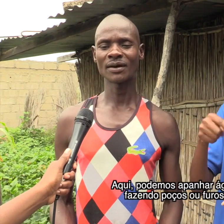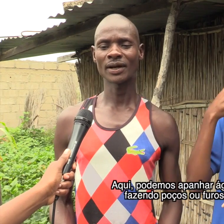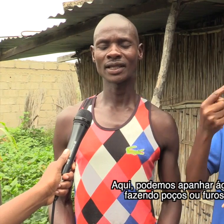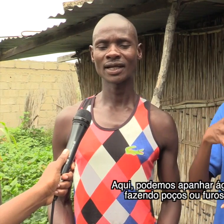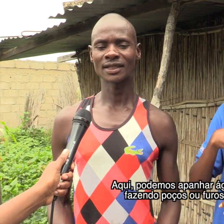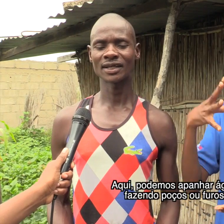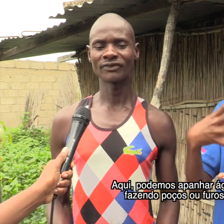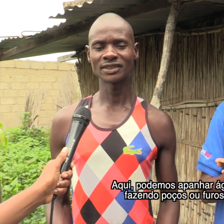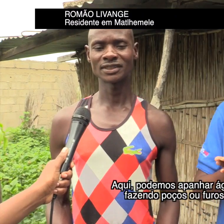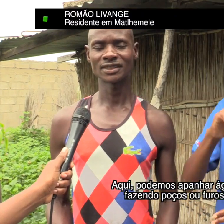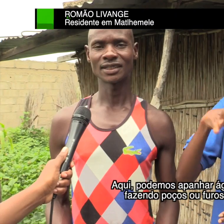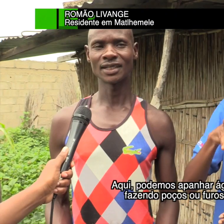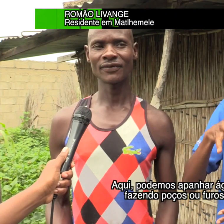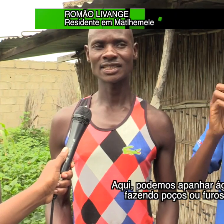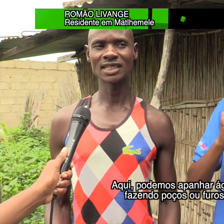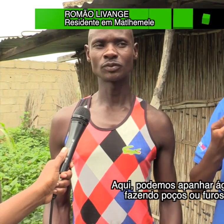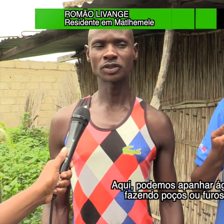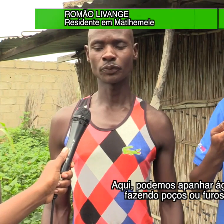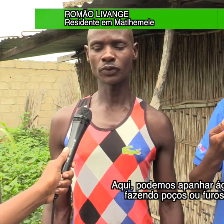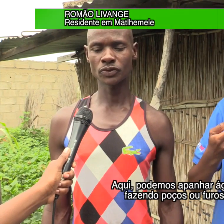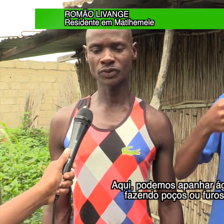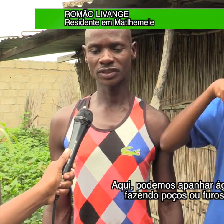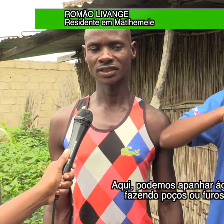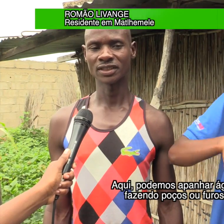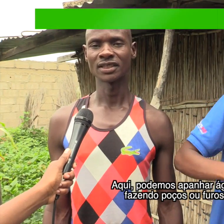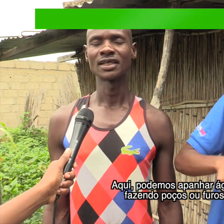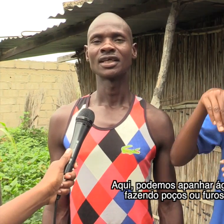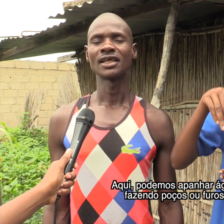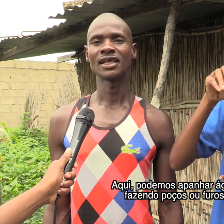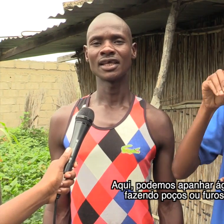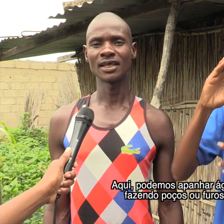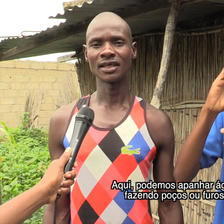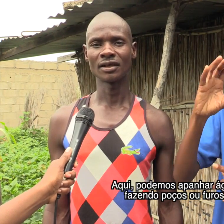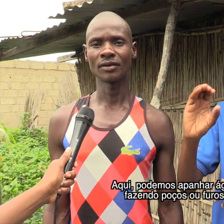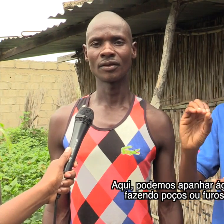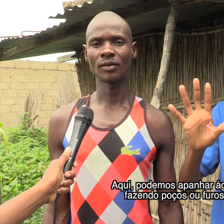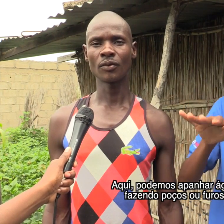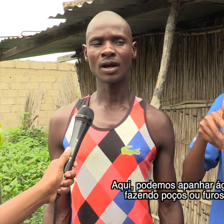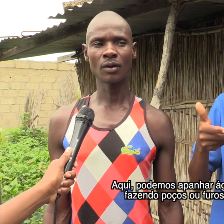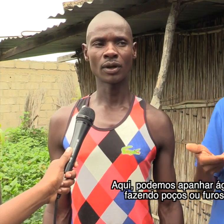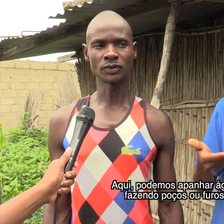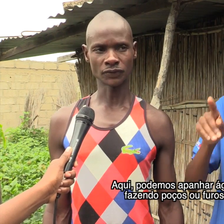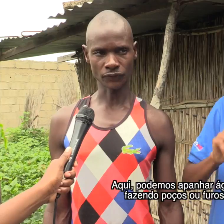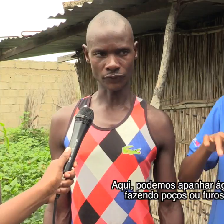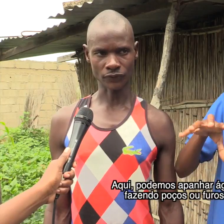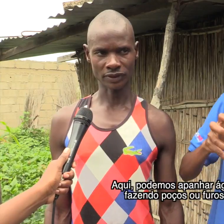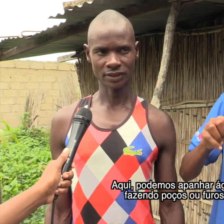apanhar através de fazermos poços a água dos foros.